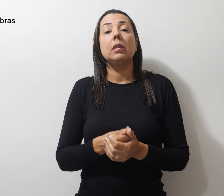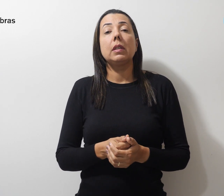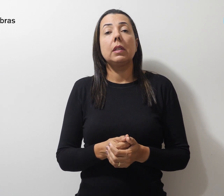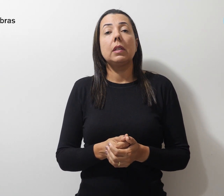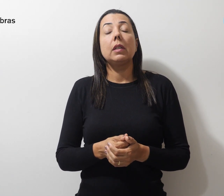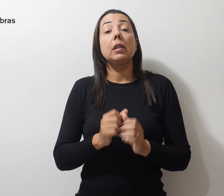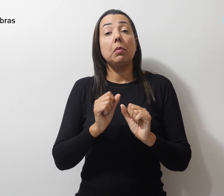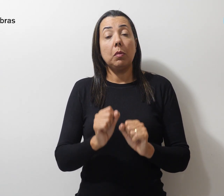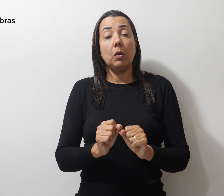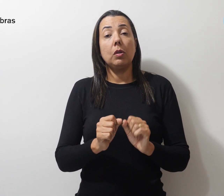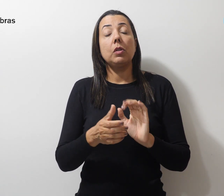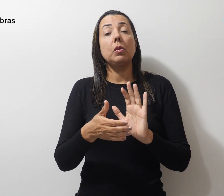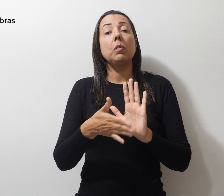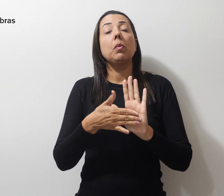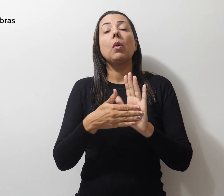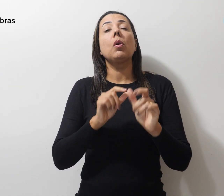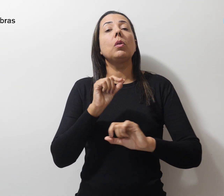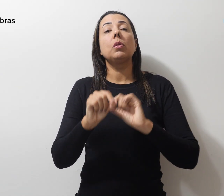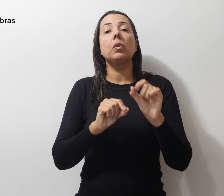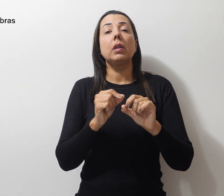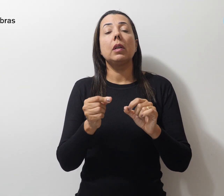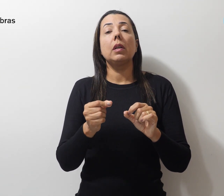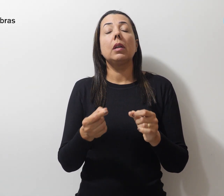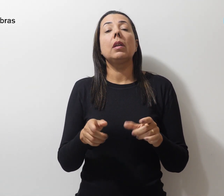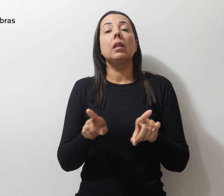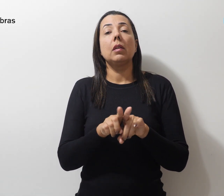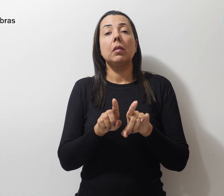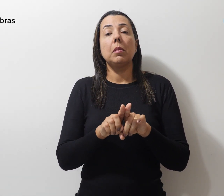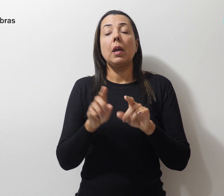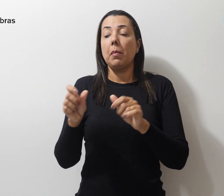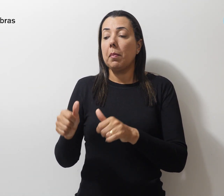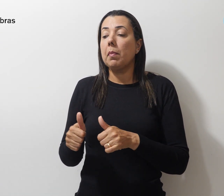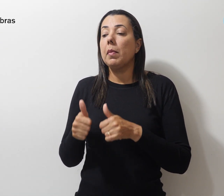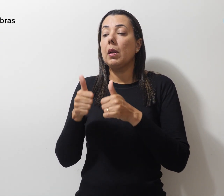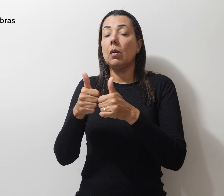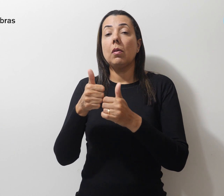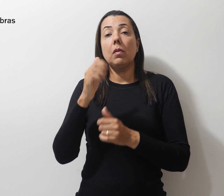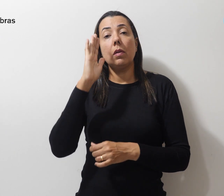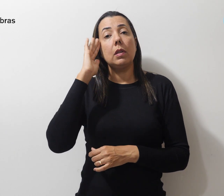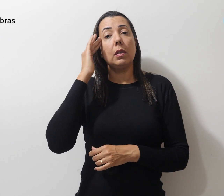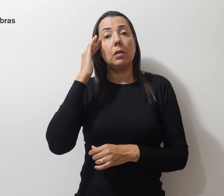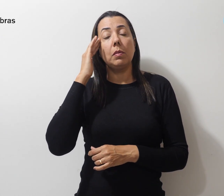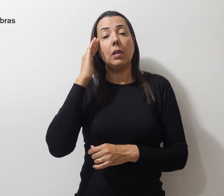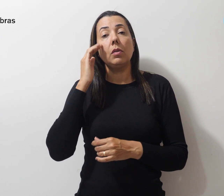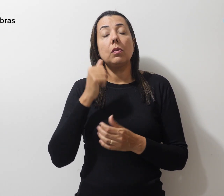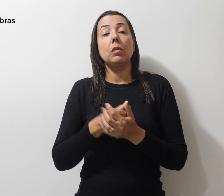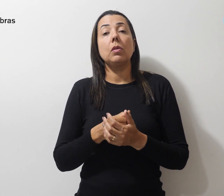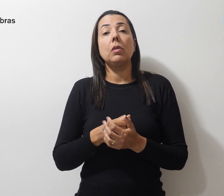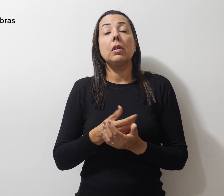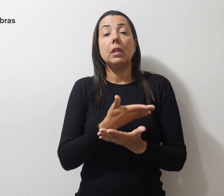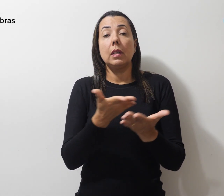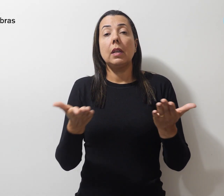pode proporcionar, inclusive, melhor compreensão da gravidade dessa realidade.